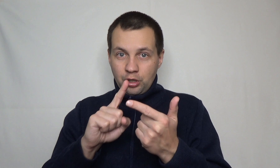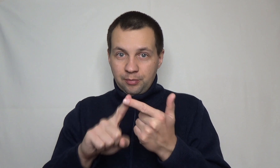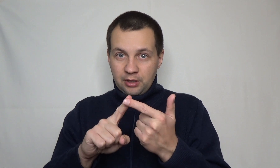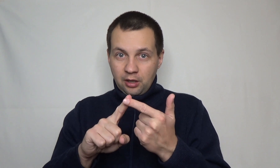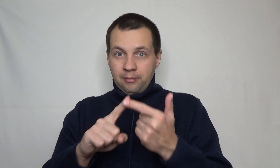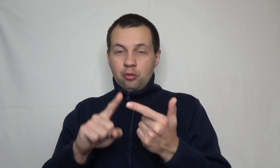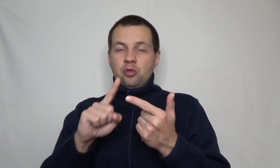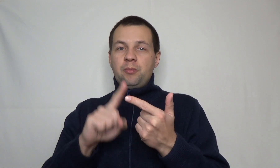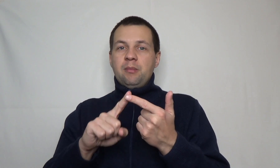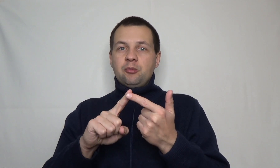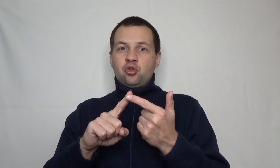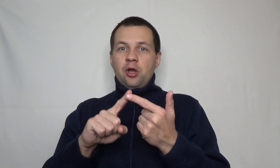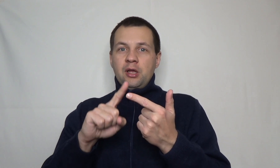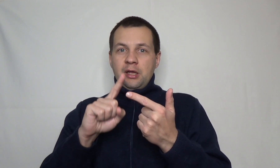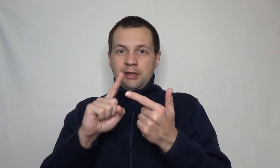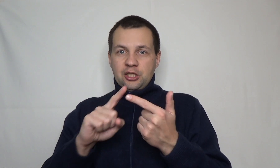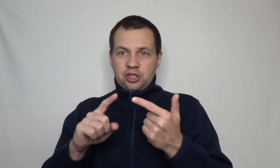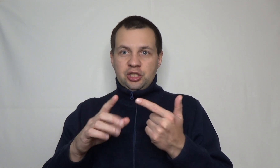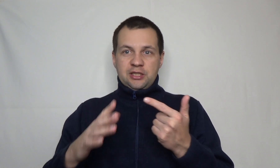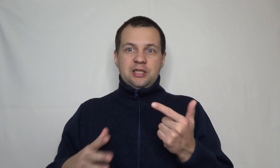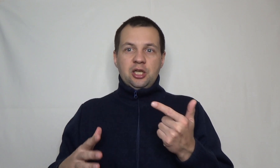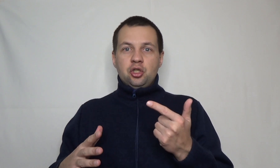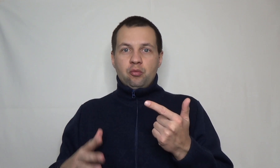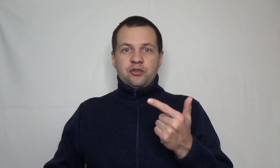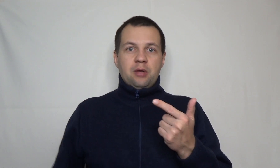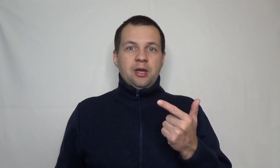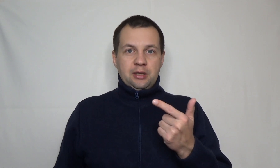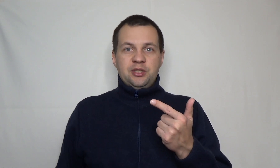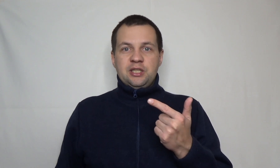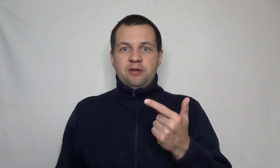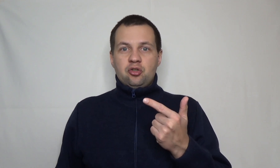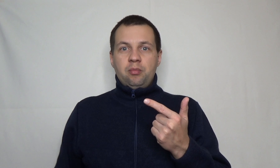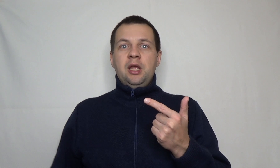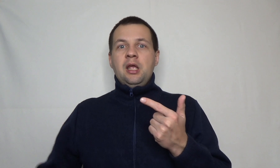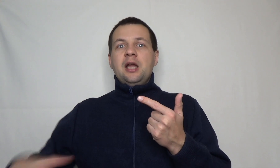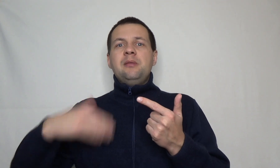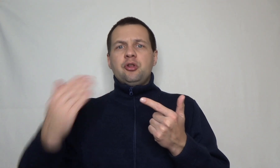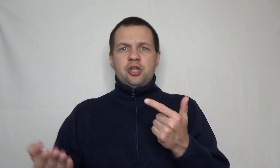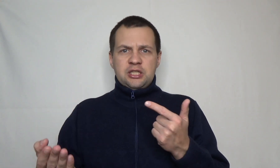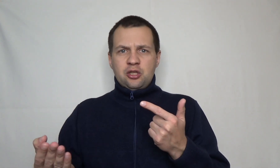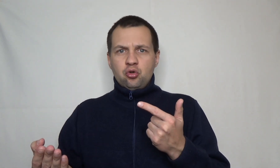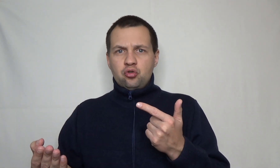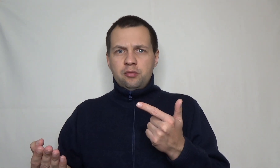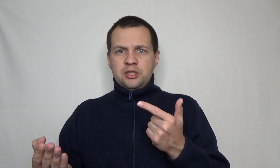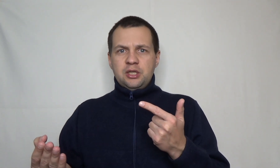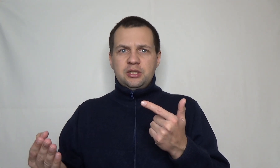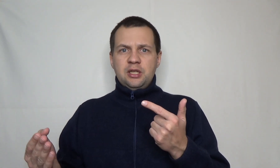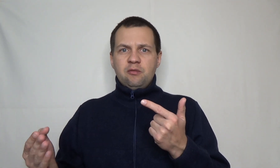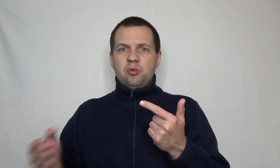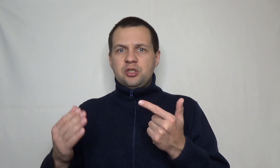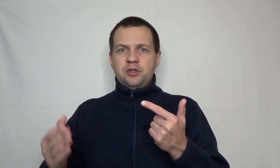капитал. Потому что мы понимаем, что даже сейчас, если лежит у вас в кармане там 10-20 рублей, они имеют отрицательную стоимость и деньги в бумажном